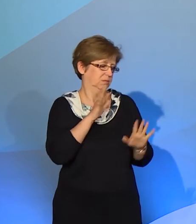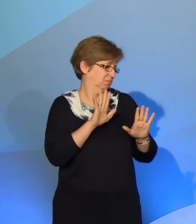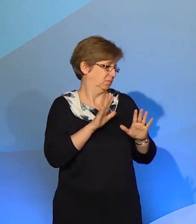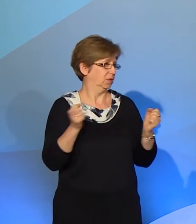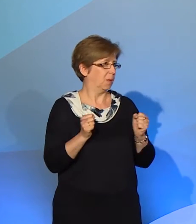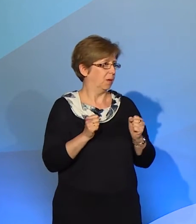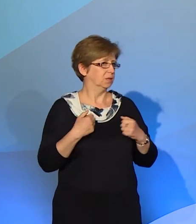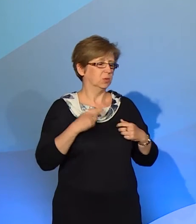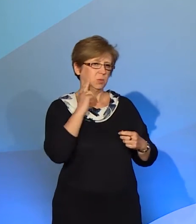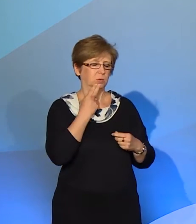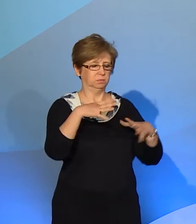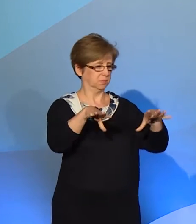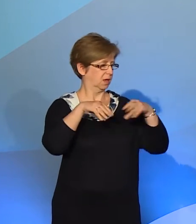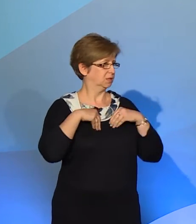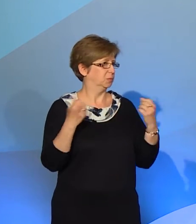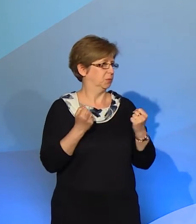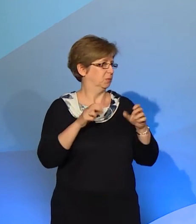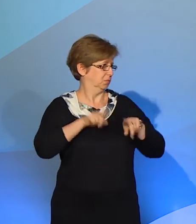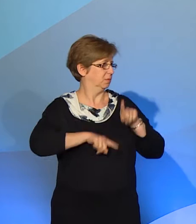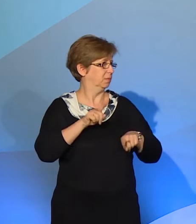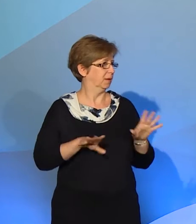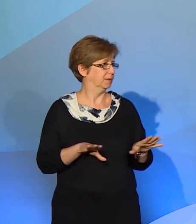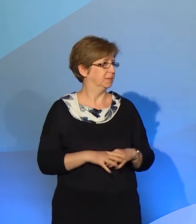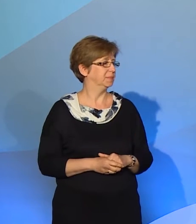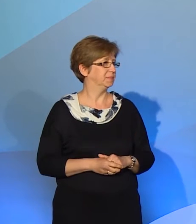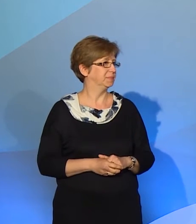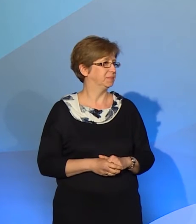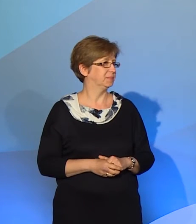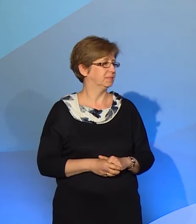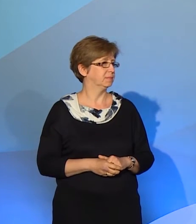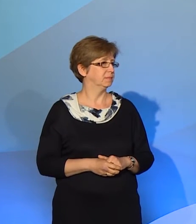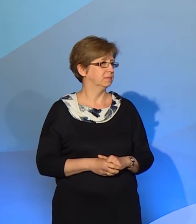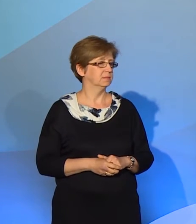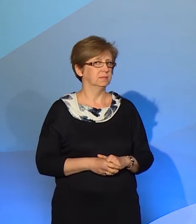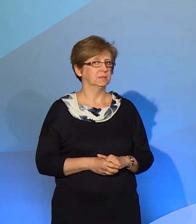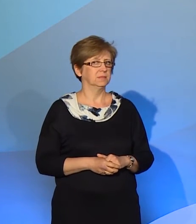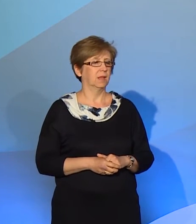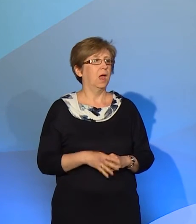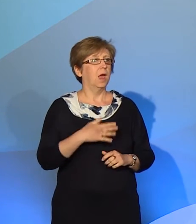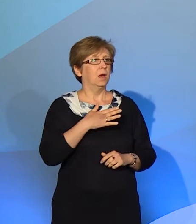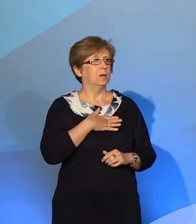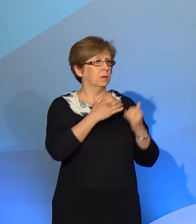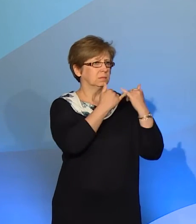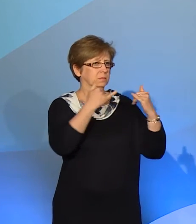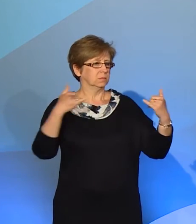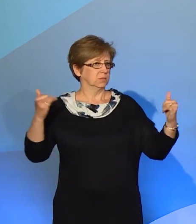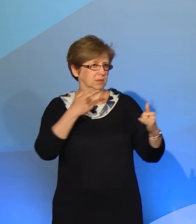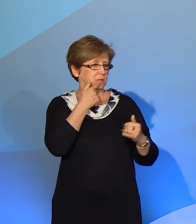głuchych akceptowane. Skąd, proszę Państwa, skoro mamy różne języki migowe, to skąd